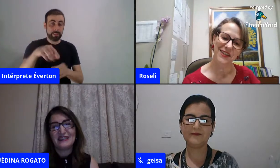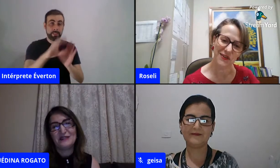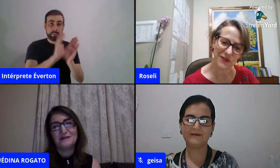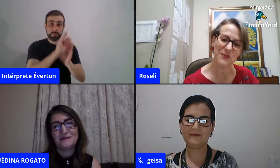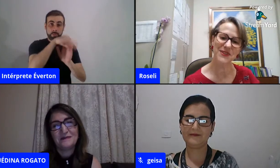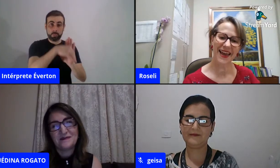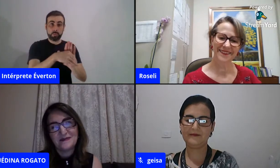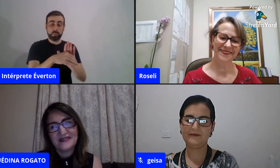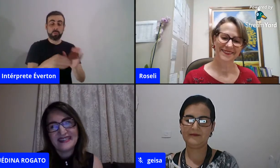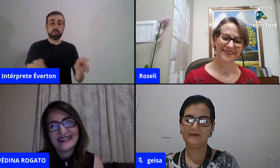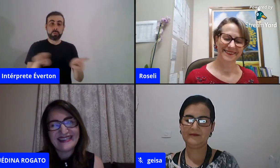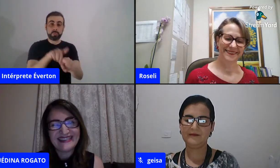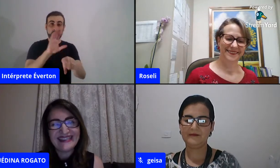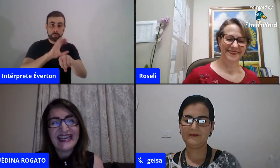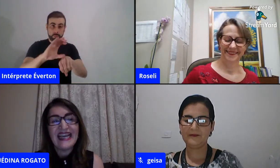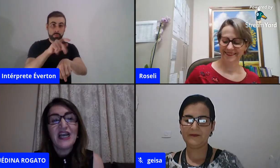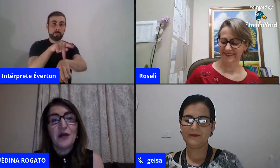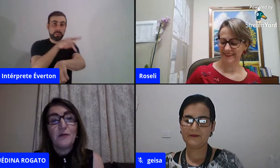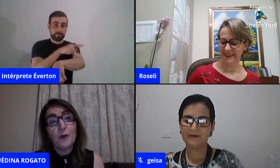e vamos lá.